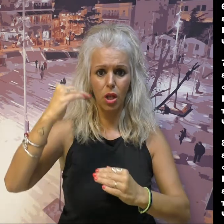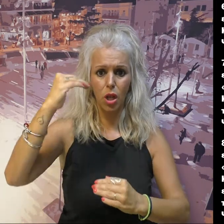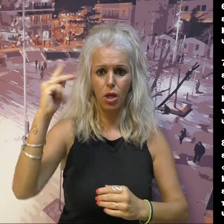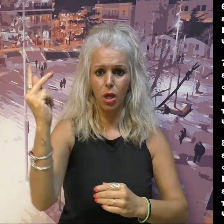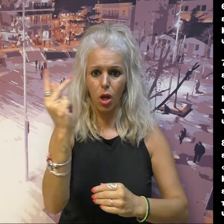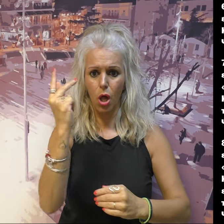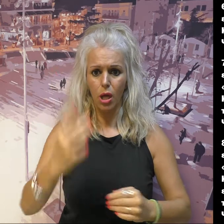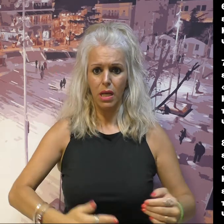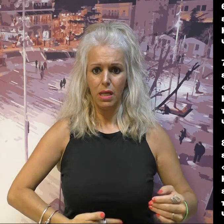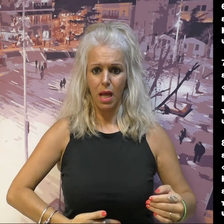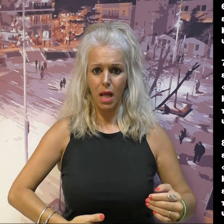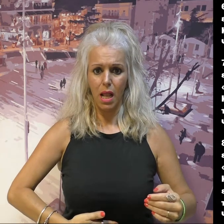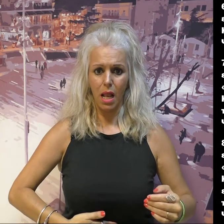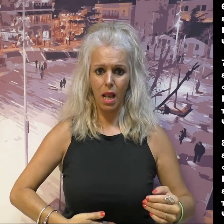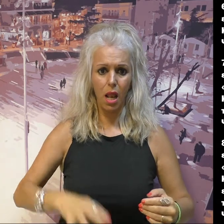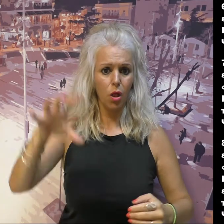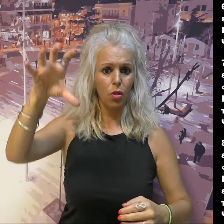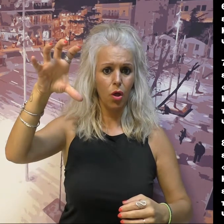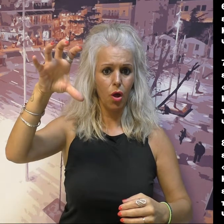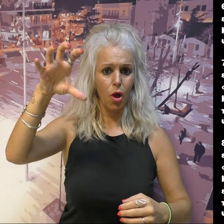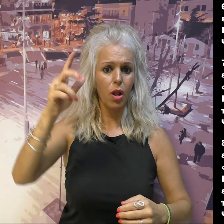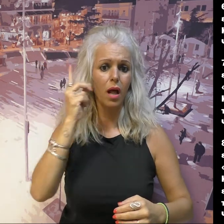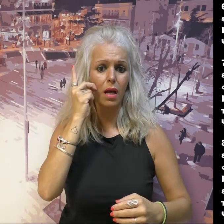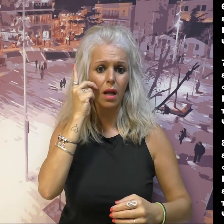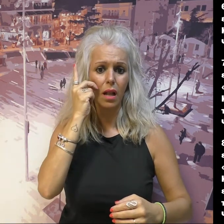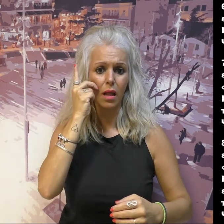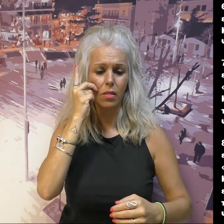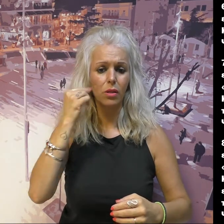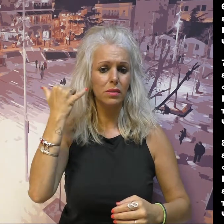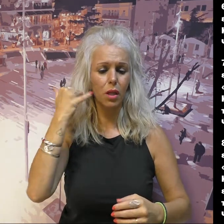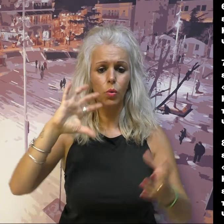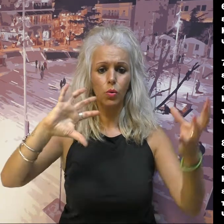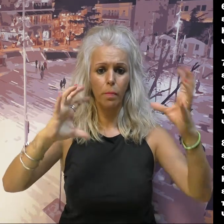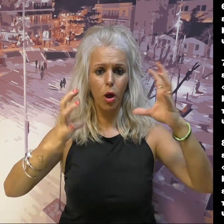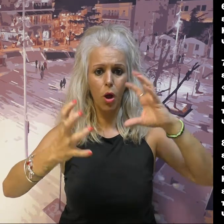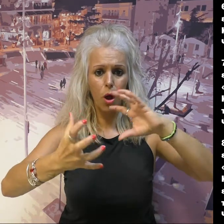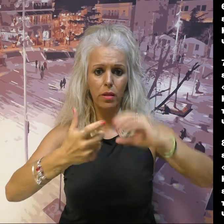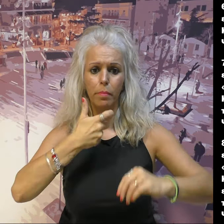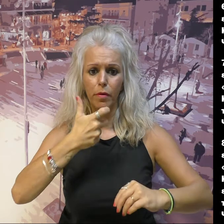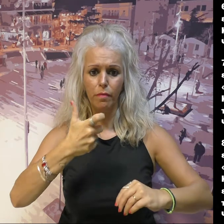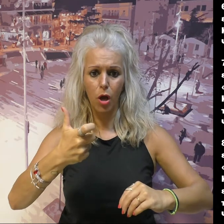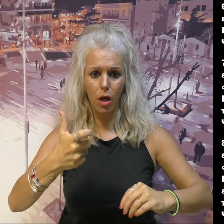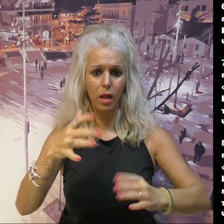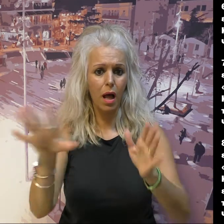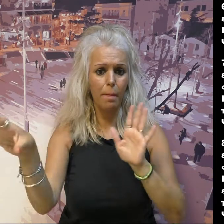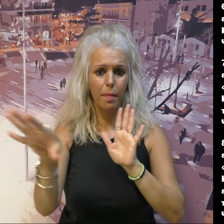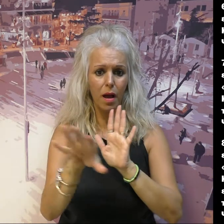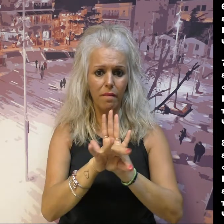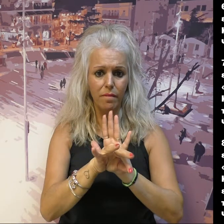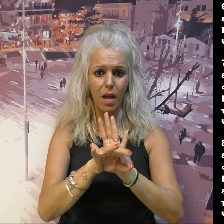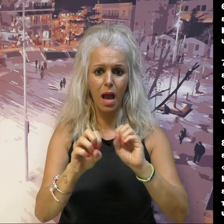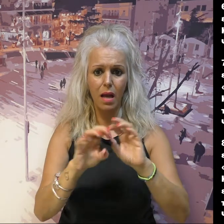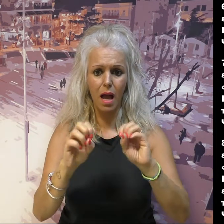κοινότητας σκύλων για εγκατάσταση κεραίας κινητής τηλεφωνίας Κοσμοτέ. Ψηφίστηκε ομόφωνα. 8. Απευθείας